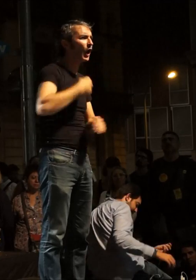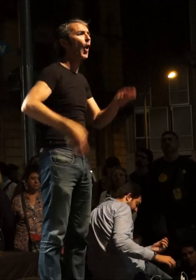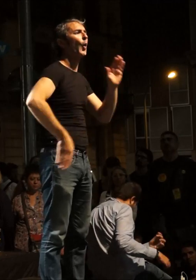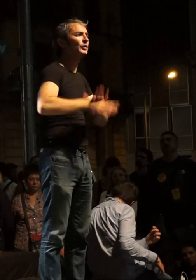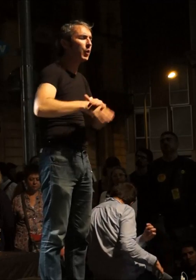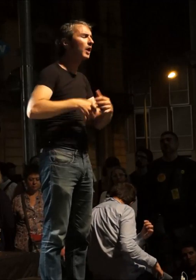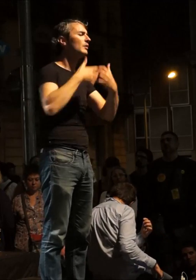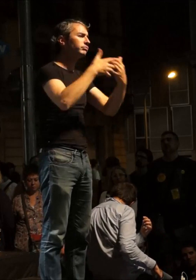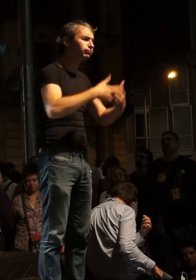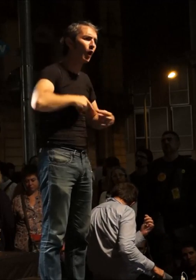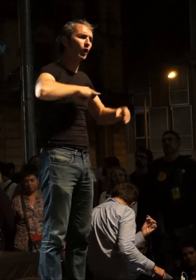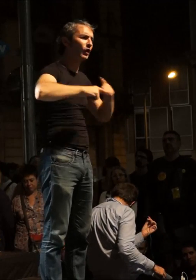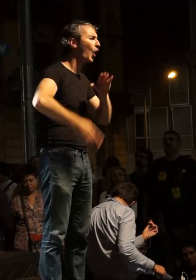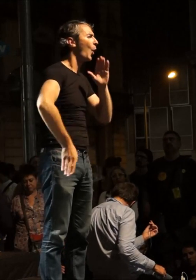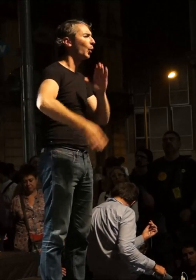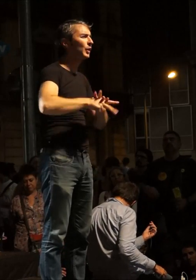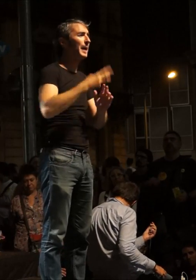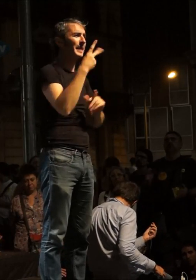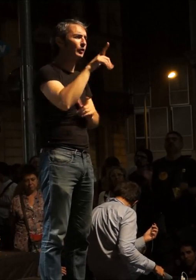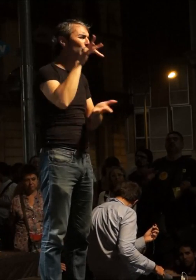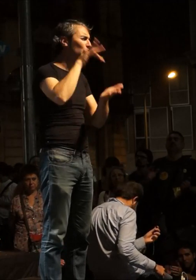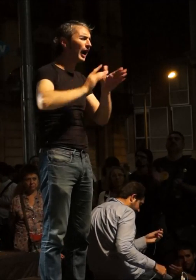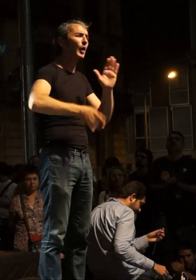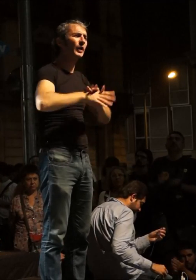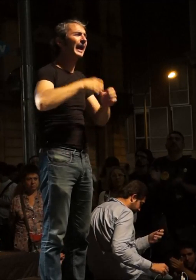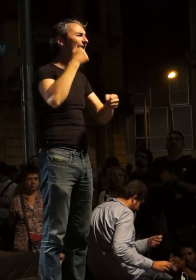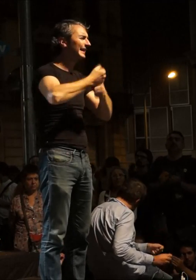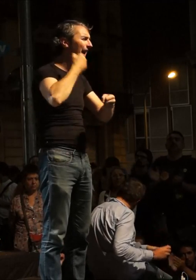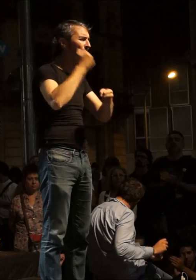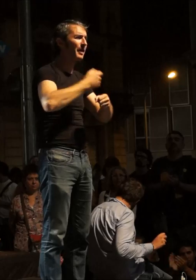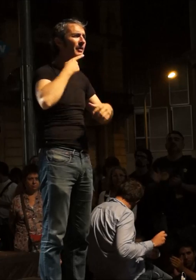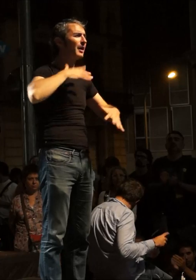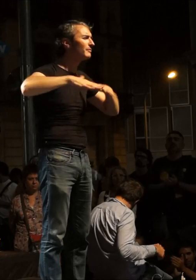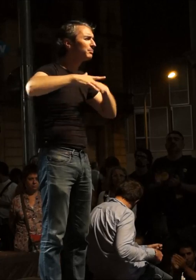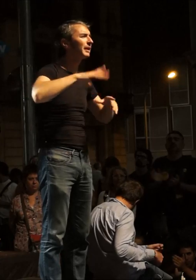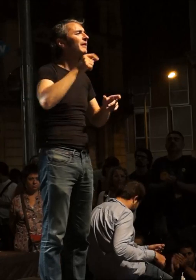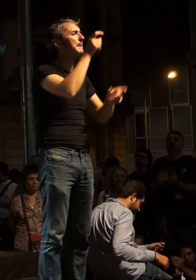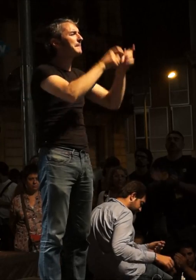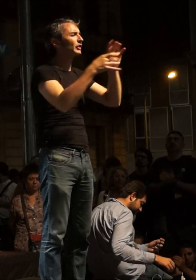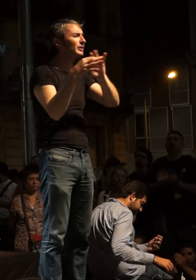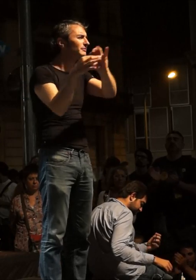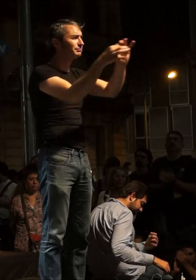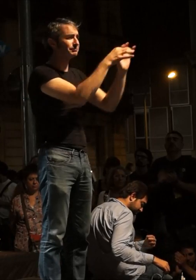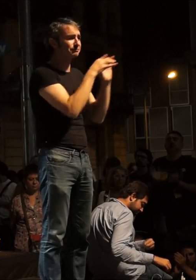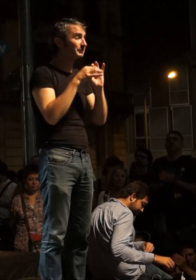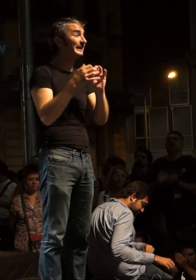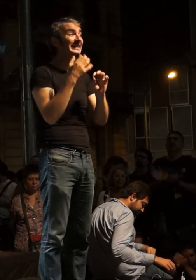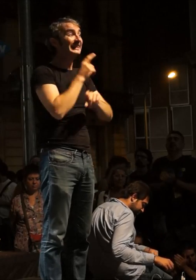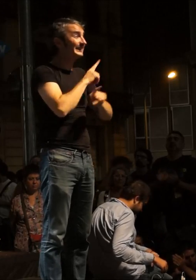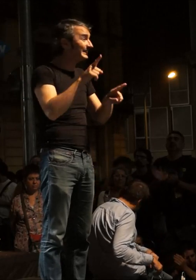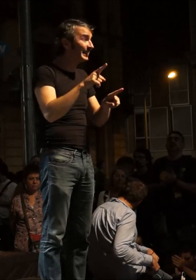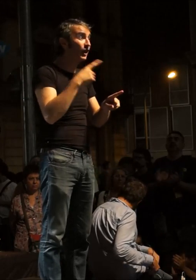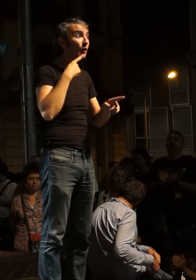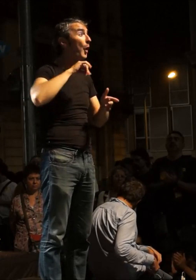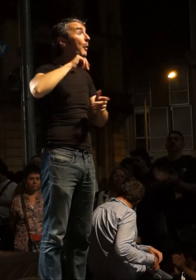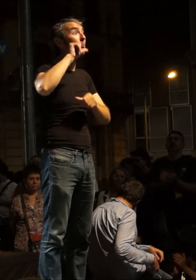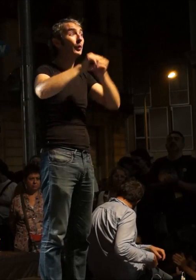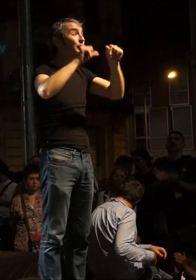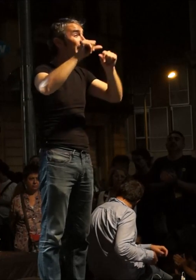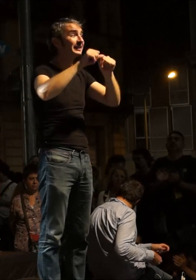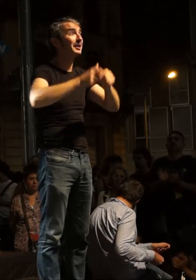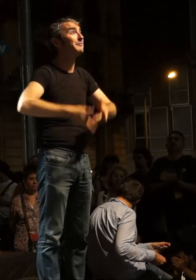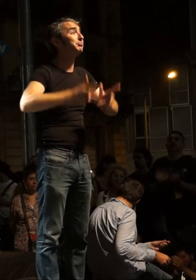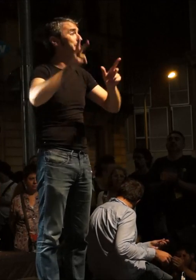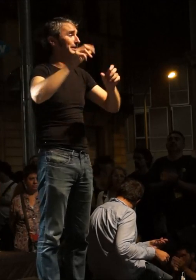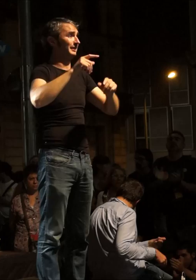organitzant el carrer, el dia 28 haurem de dir que sense organització popular aquest procés ni cap altre procés d'alliberament